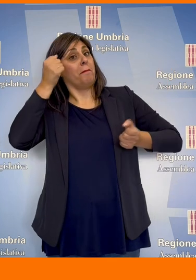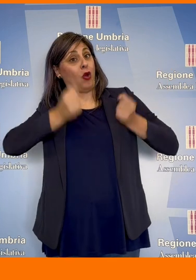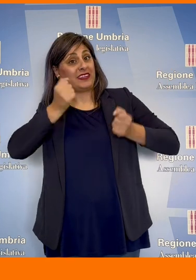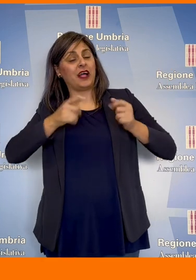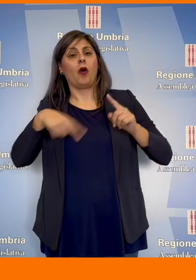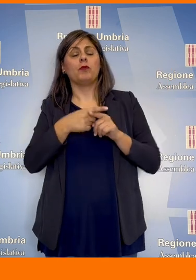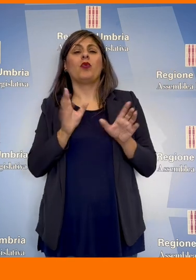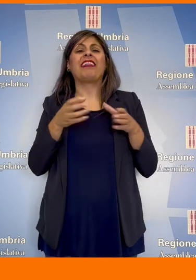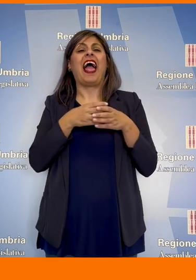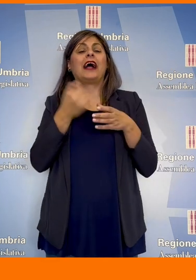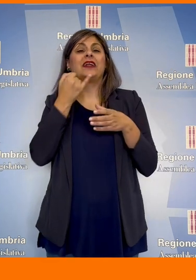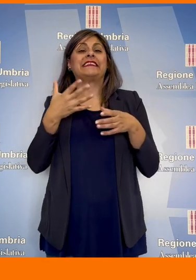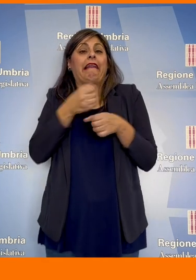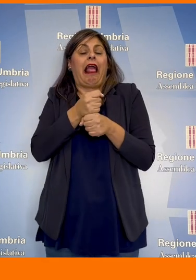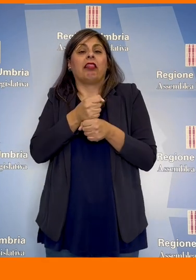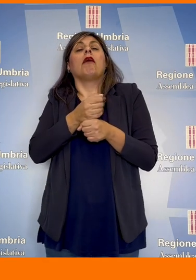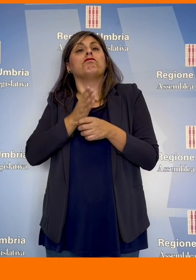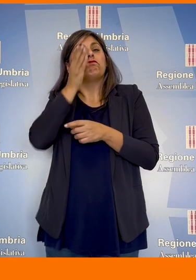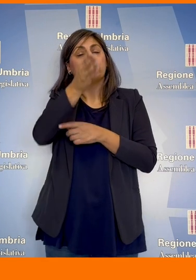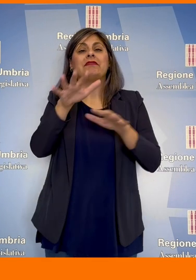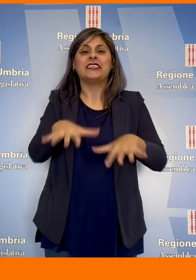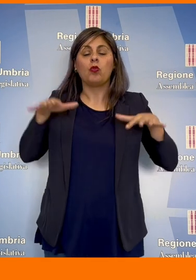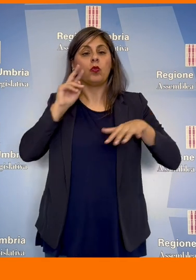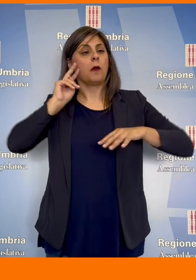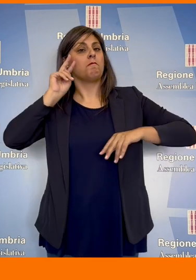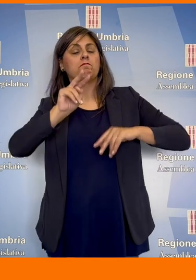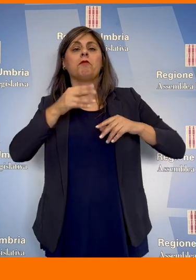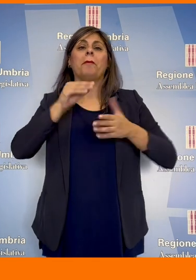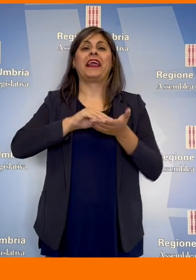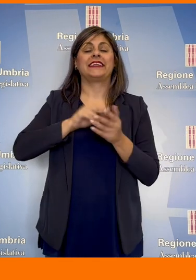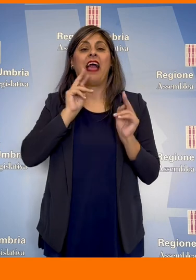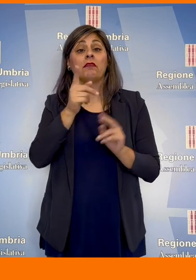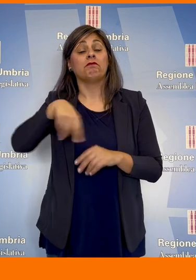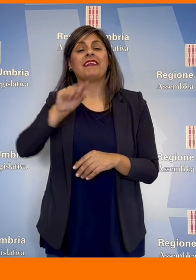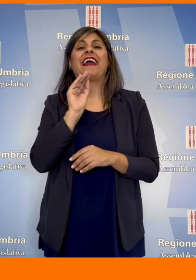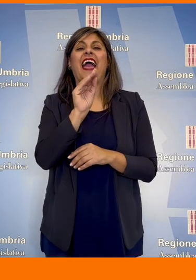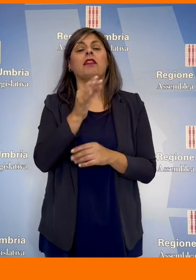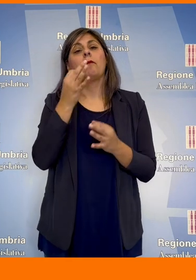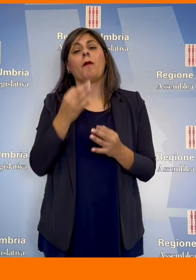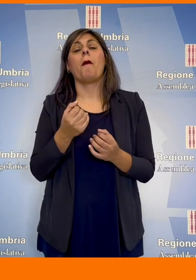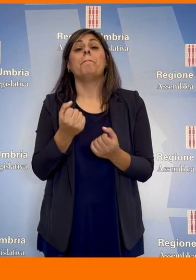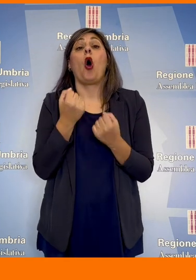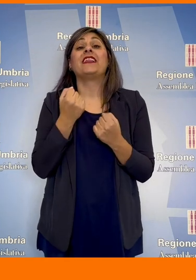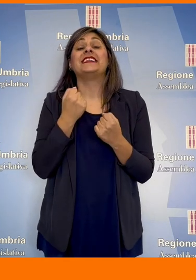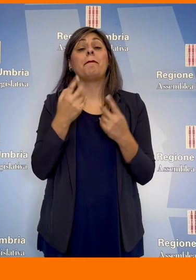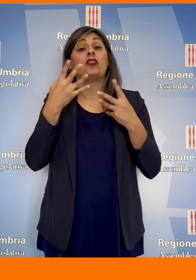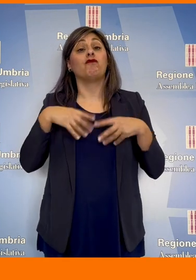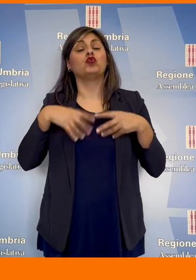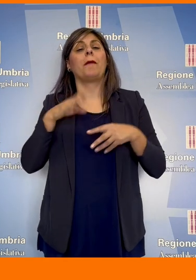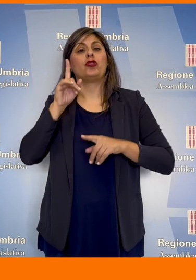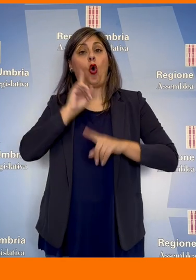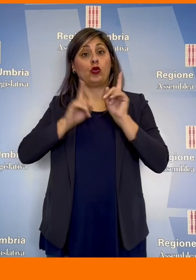in una delegazione ristretta sono stati ammessi ad assistere alla seduta d'aula, chiedono il potenziamento del funzionamento dei